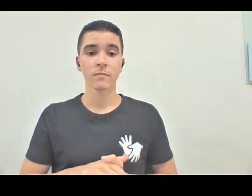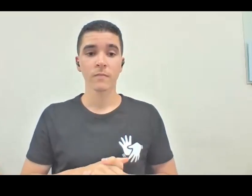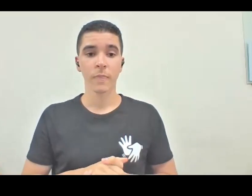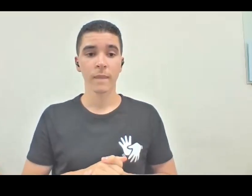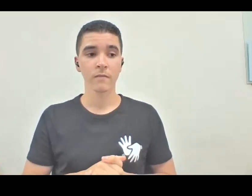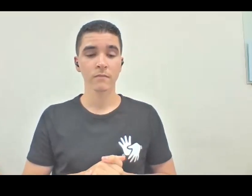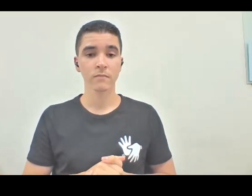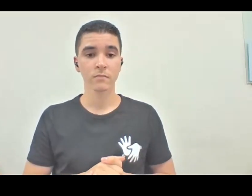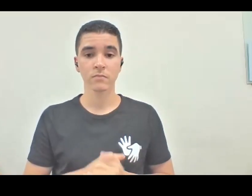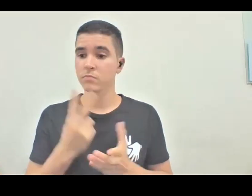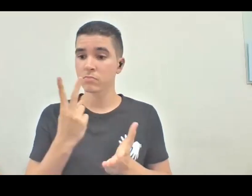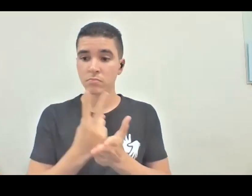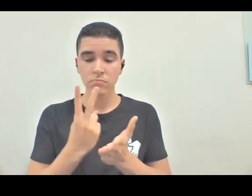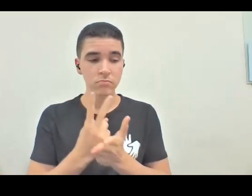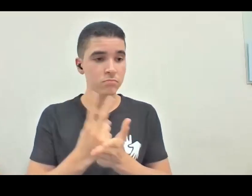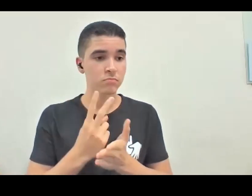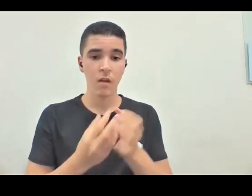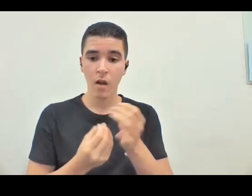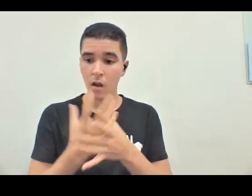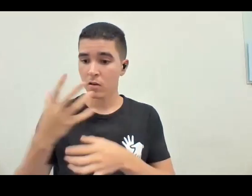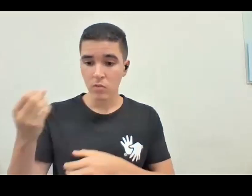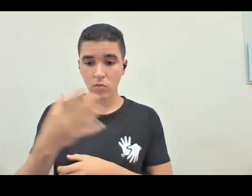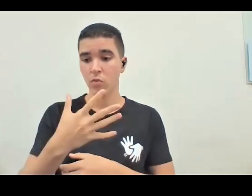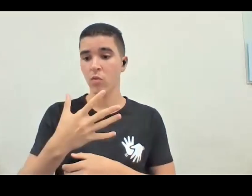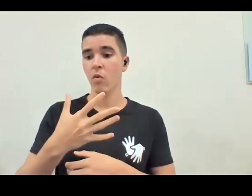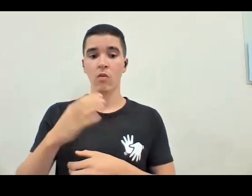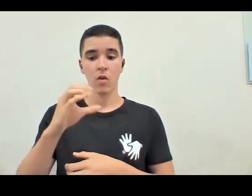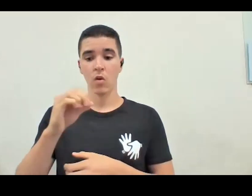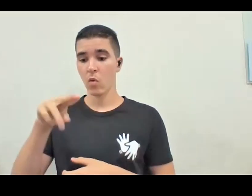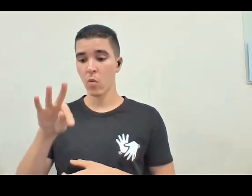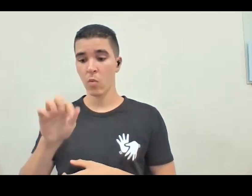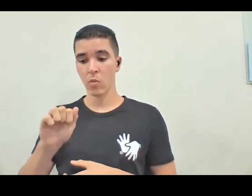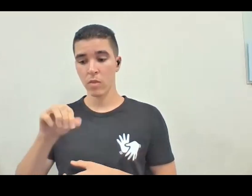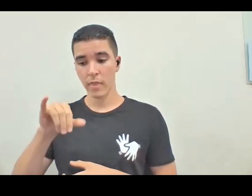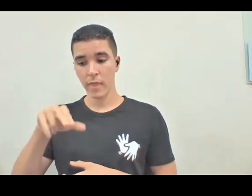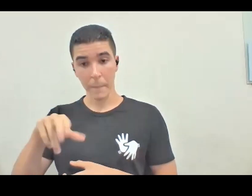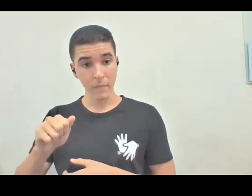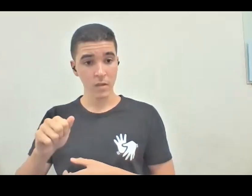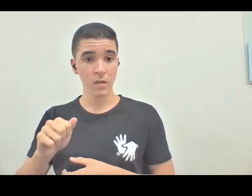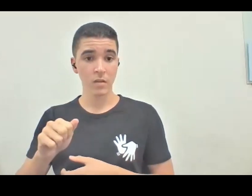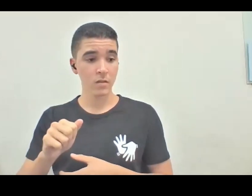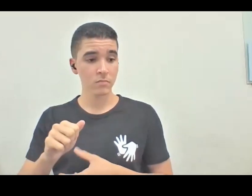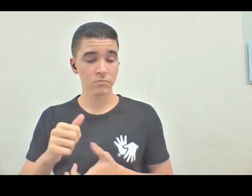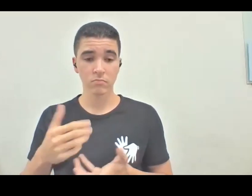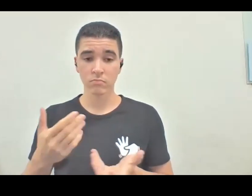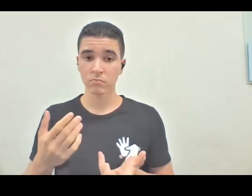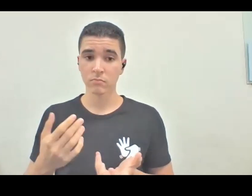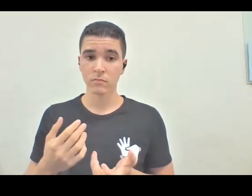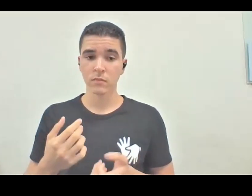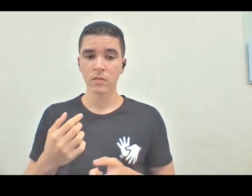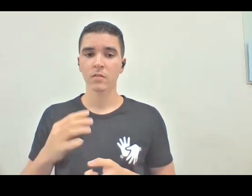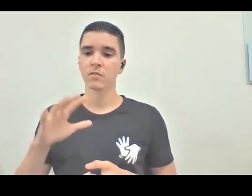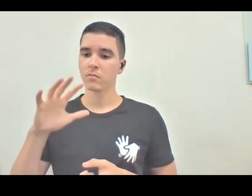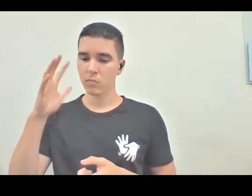ela multiplica, ela sensibiliza, ela contamina, e acha importante também do ponto de vista de RH mesmo,